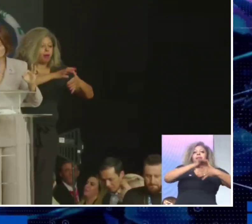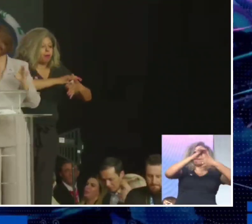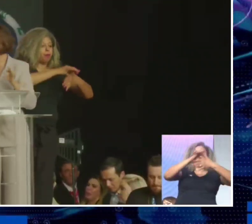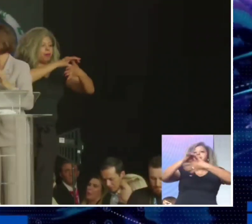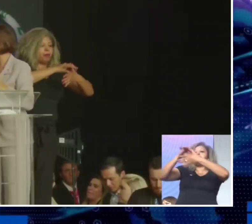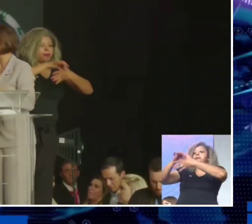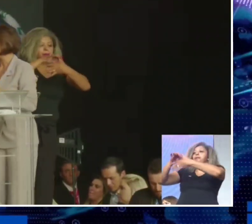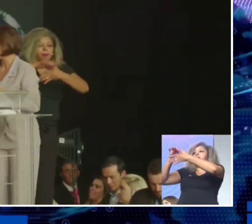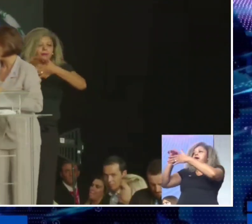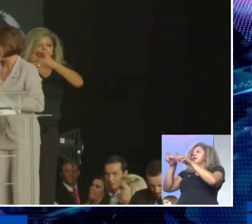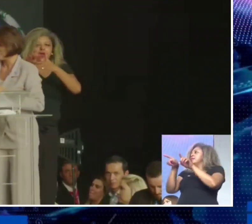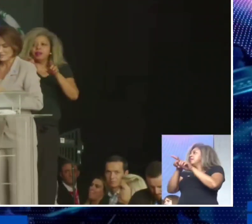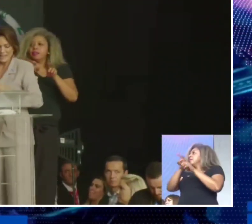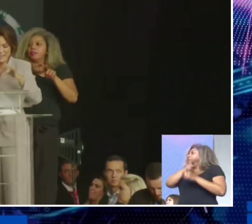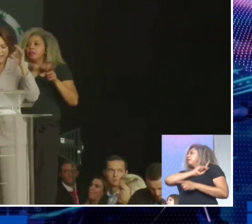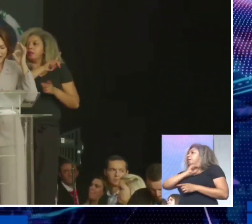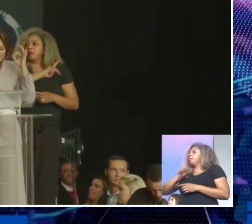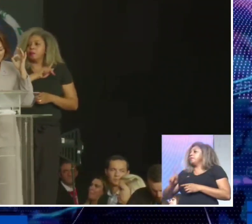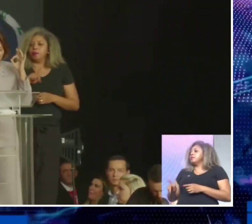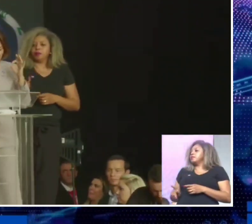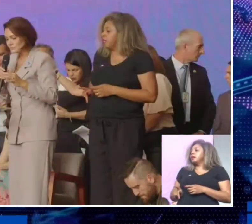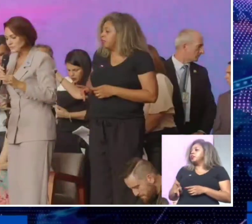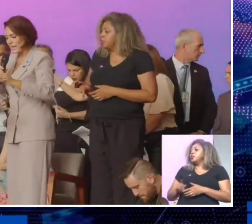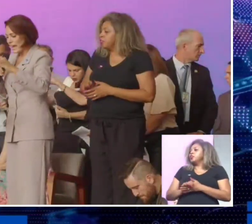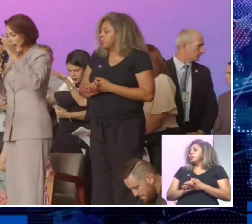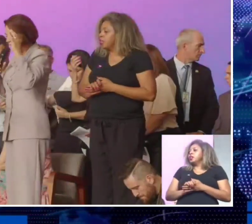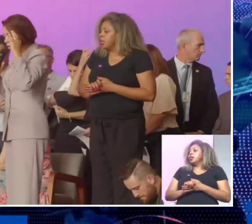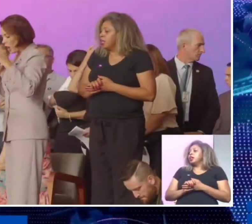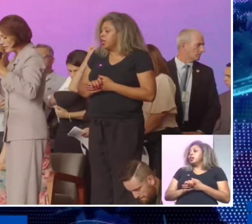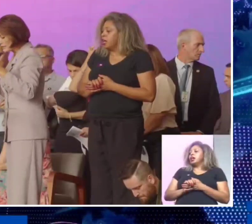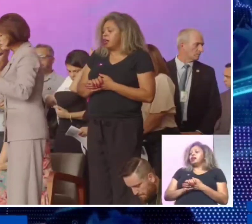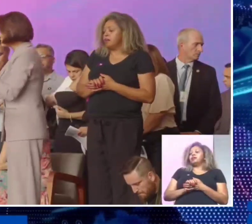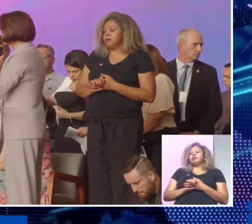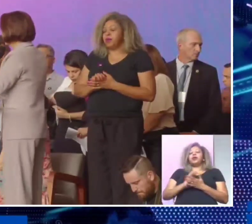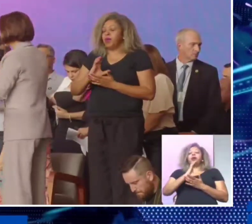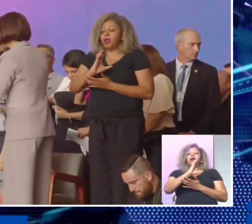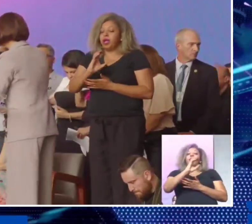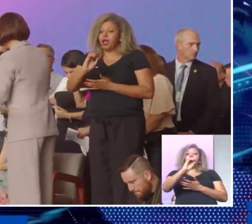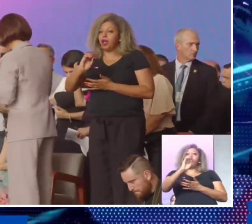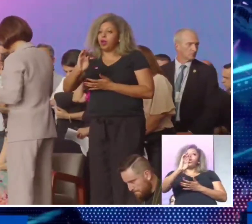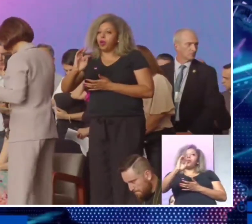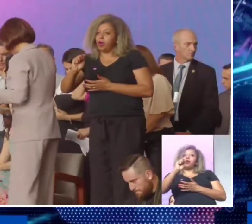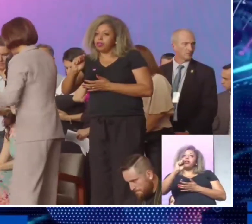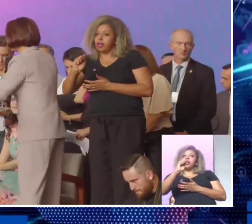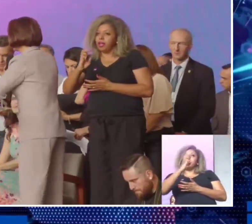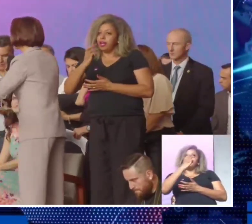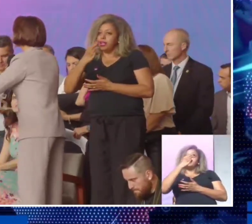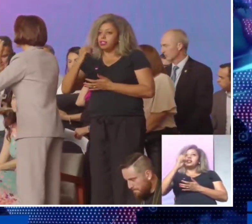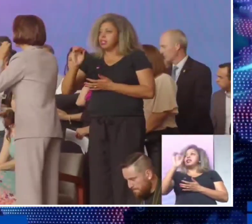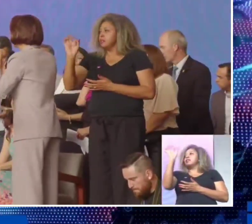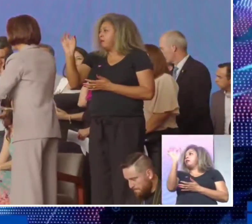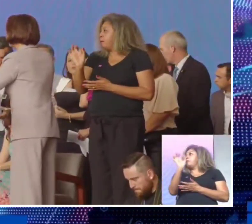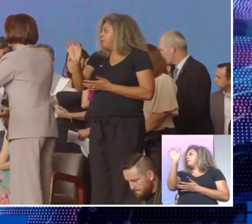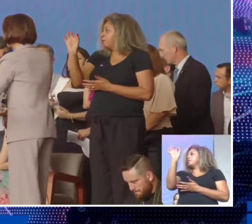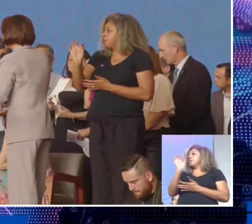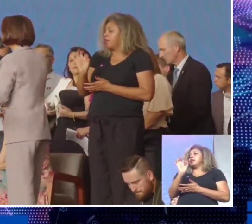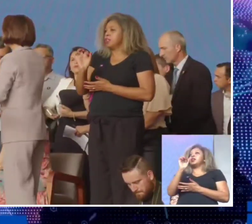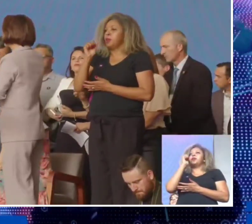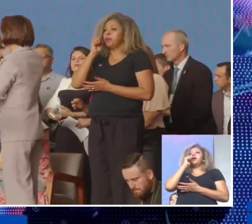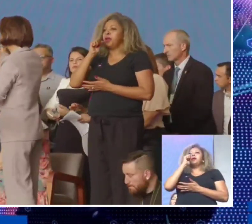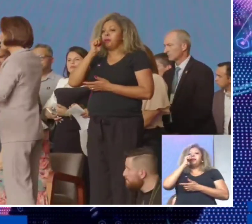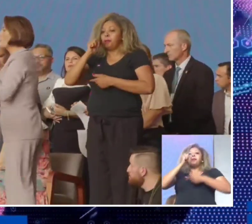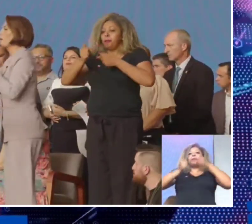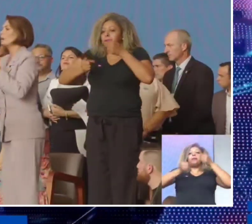queremos, presidente Valdemar, erradicar a cota dos 30%. Nós queremos a mulher na